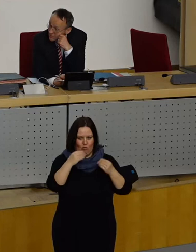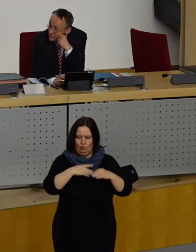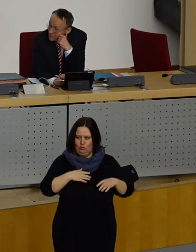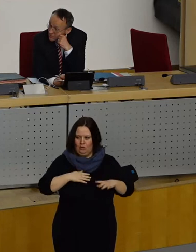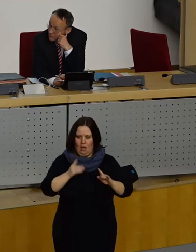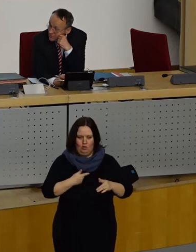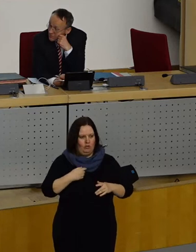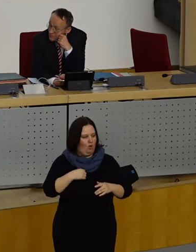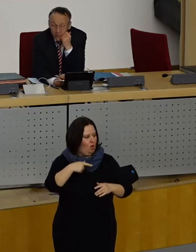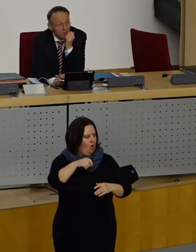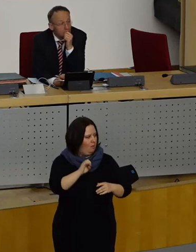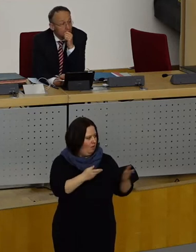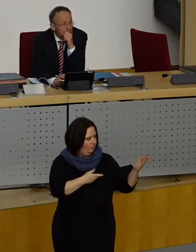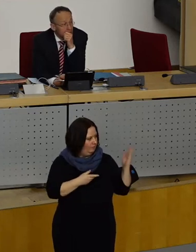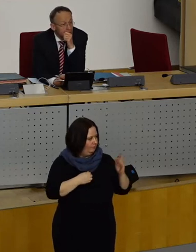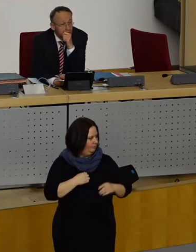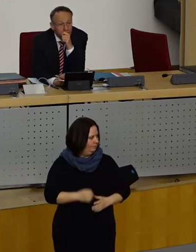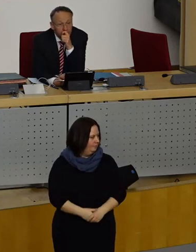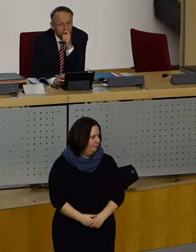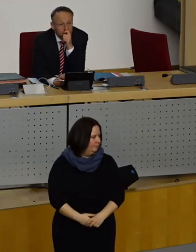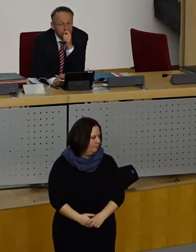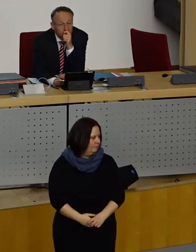sondern direkt Frau Abel aufrufen. Bitte schön.